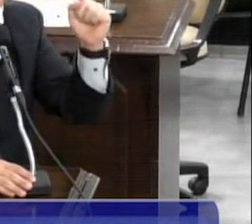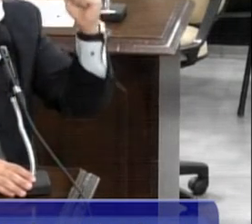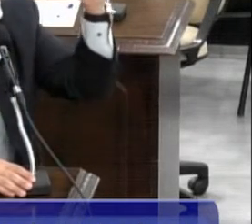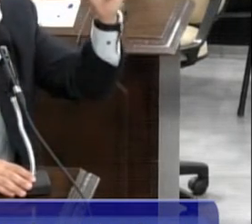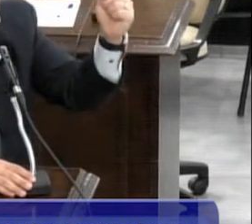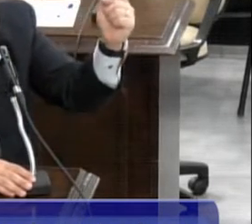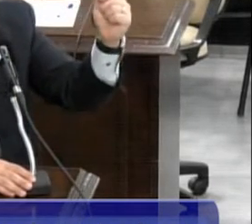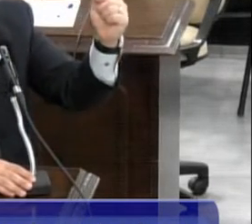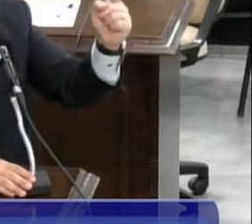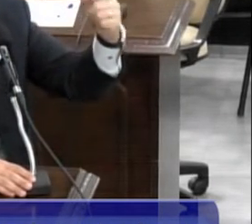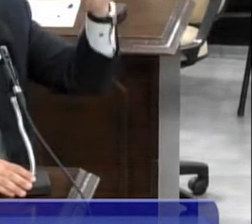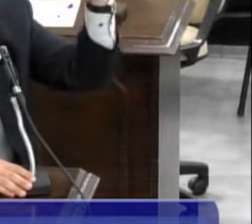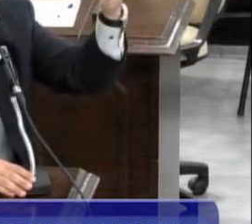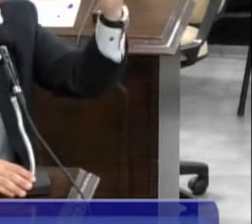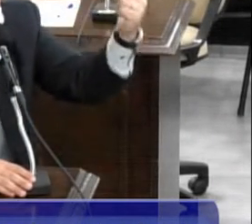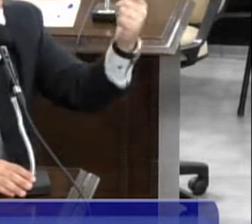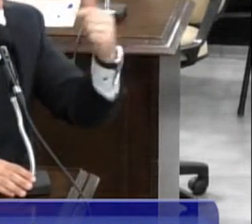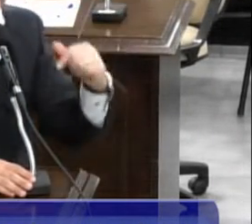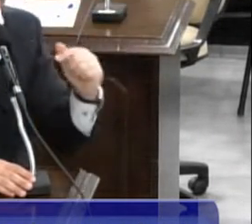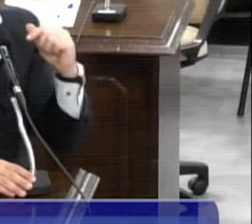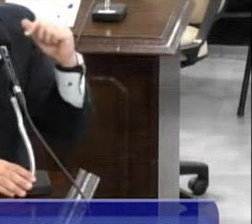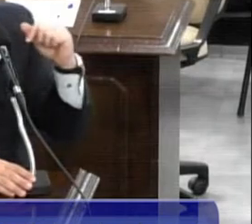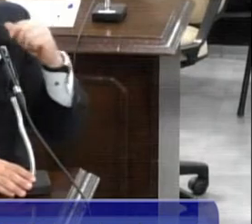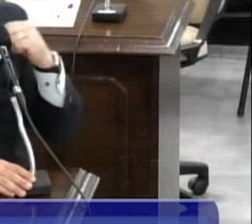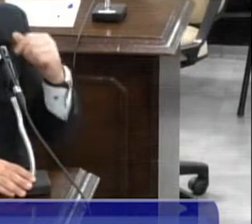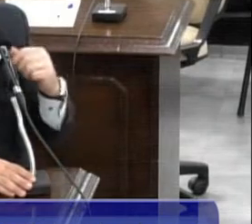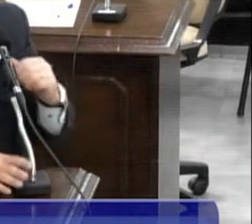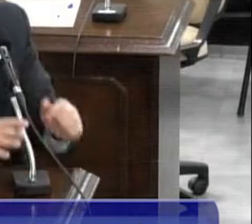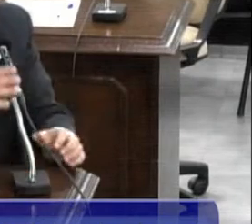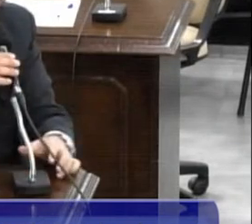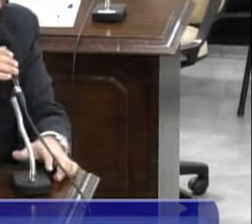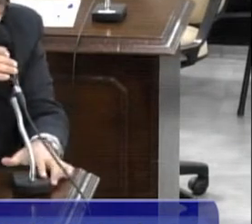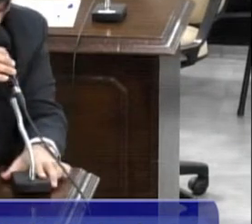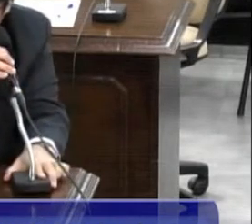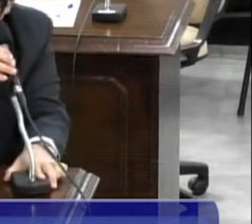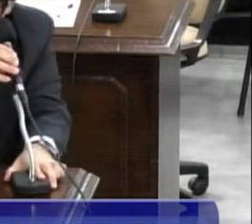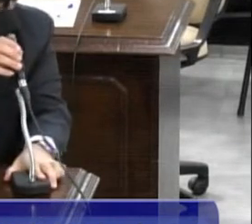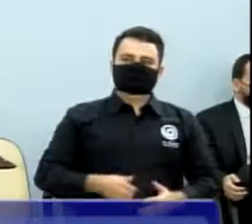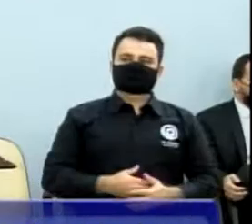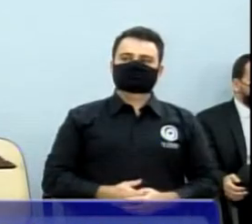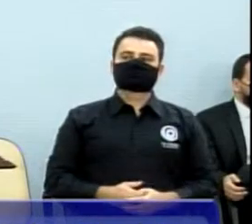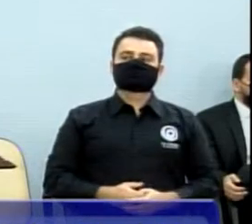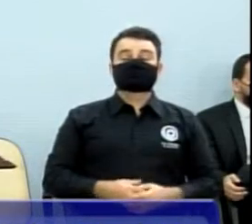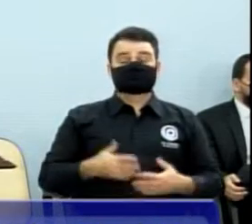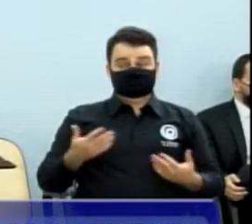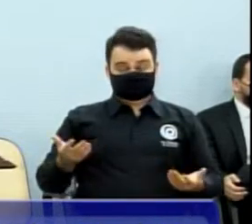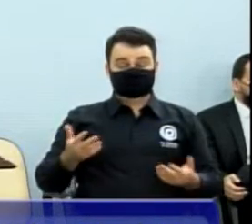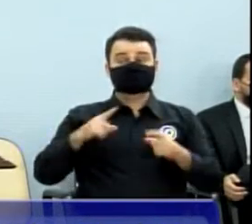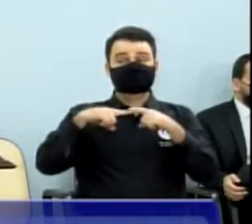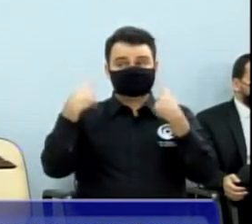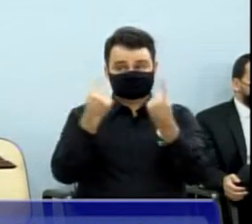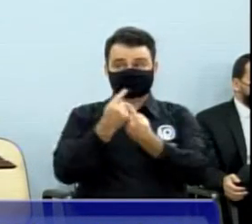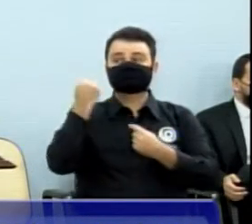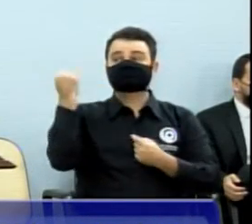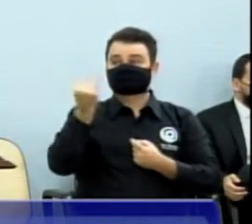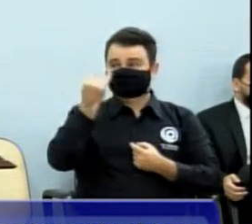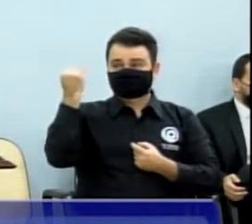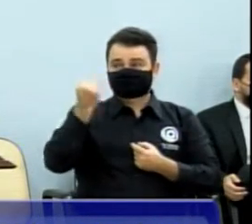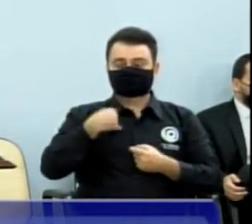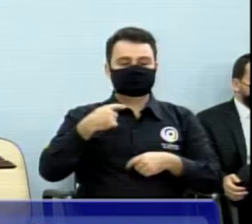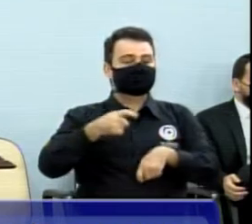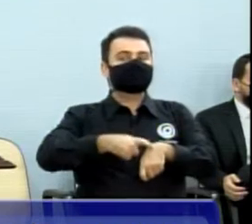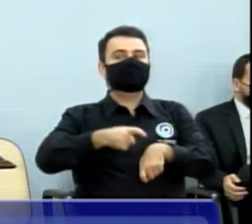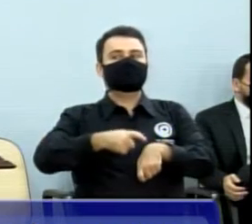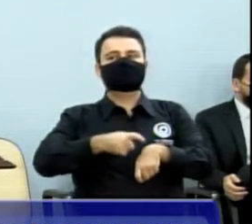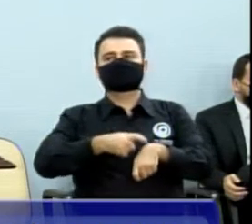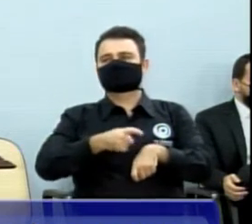deliberada e marcada, para estar junto com o prefeito e mostrar essa necessidade. Será muito importante, porque nós não podemos perder tempo.